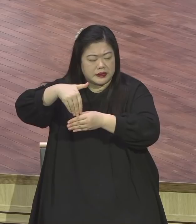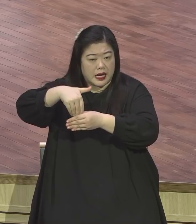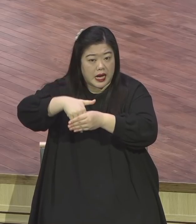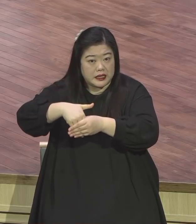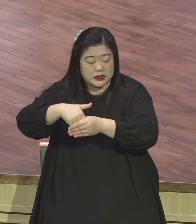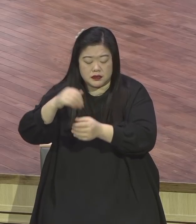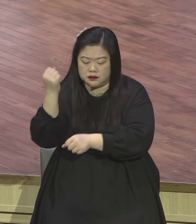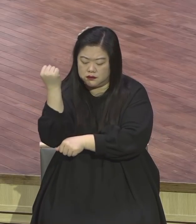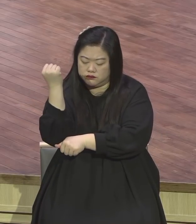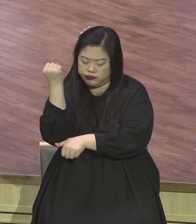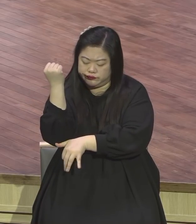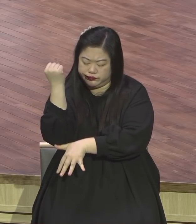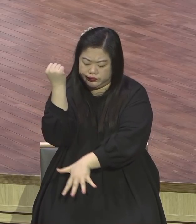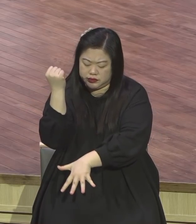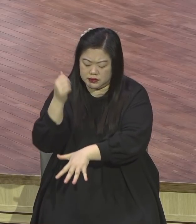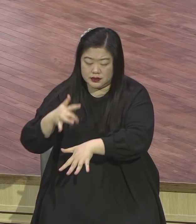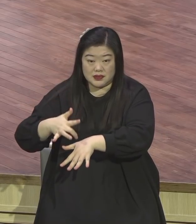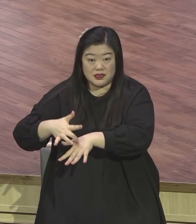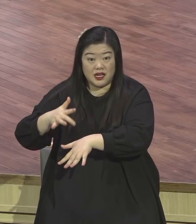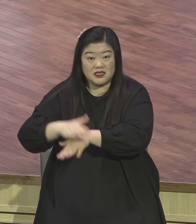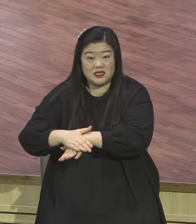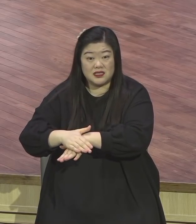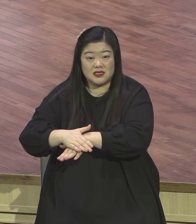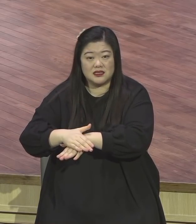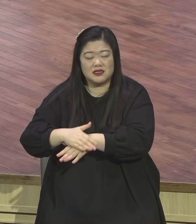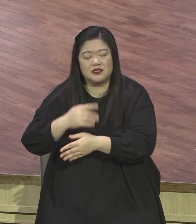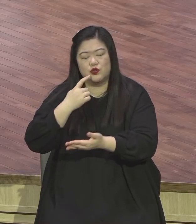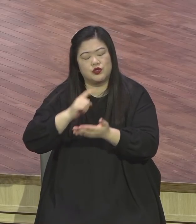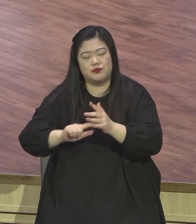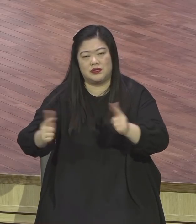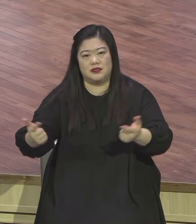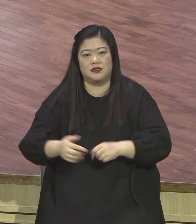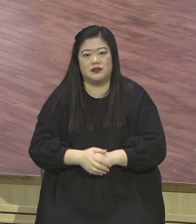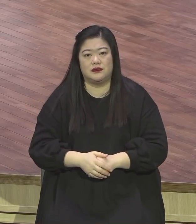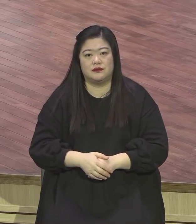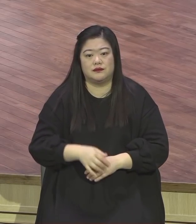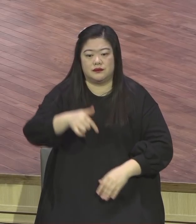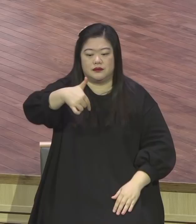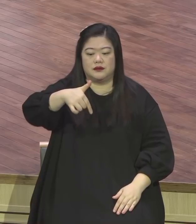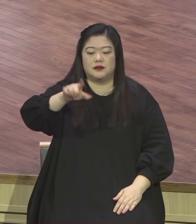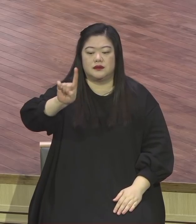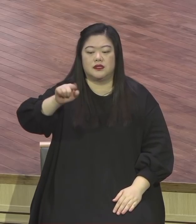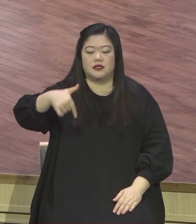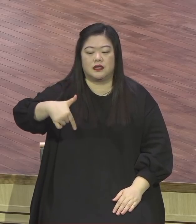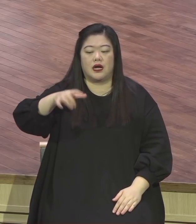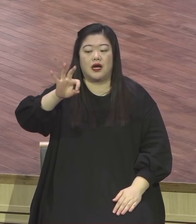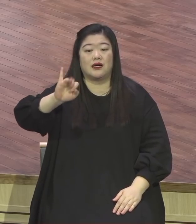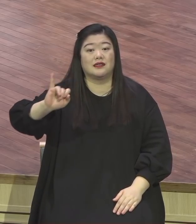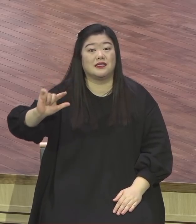보금으로 각인 각인 각인 아시죠? 각인 뜨거운